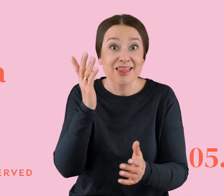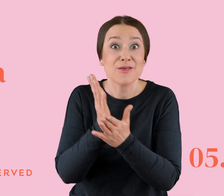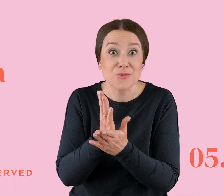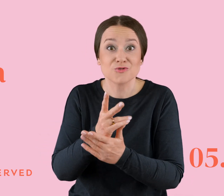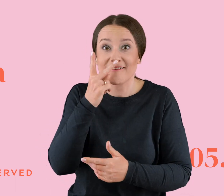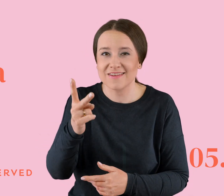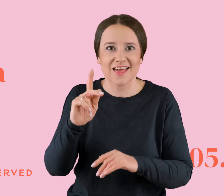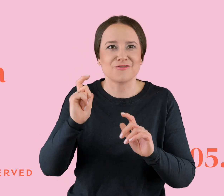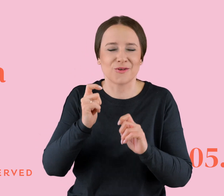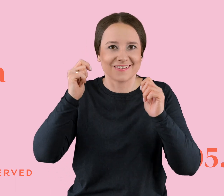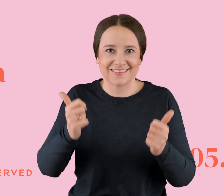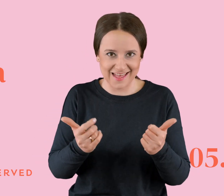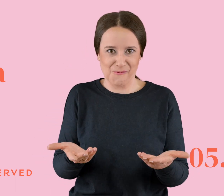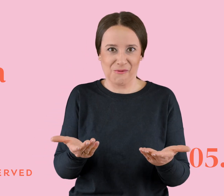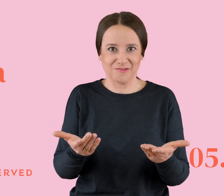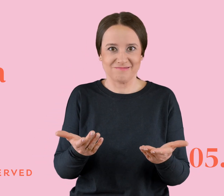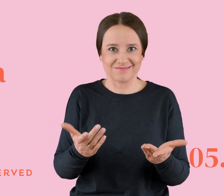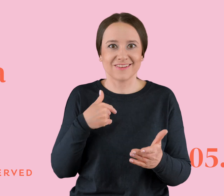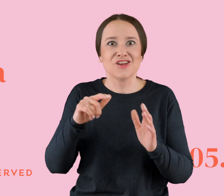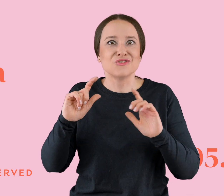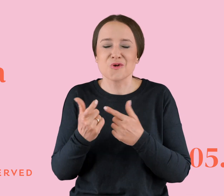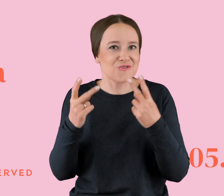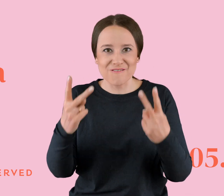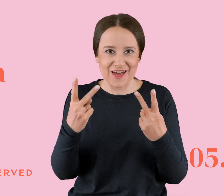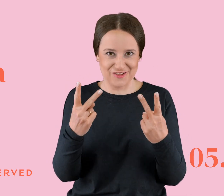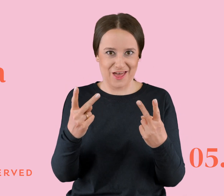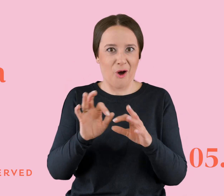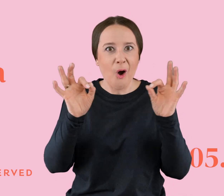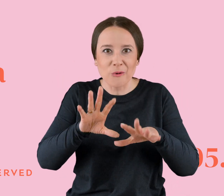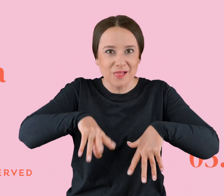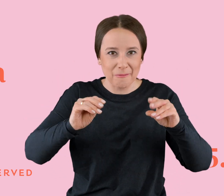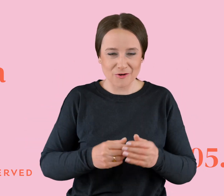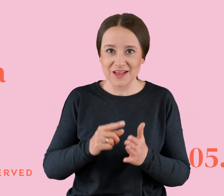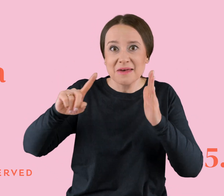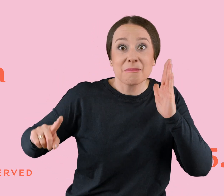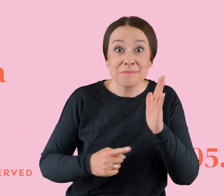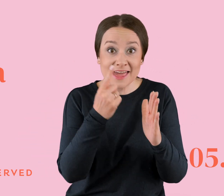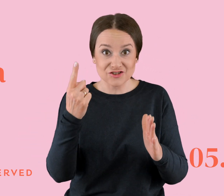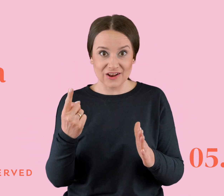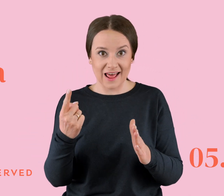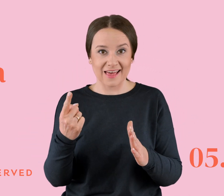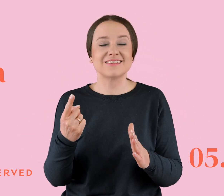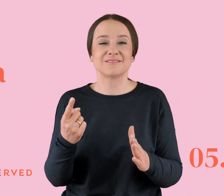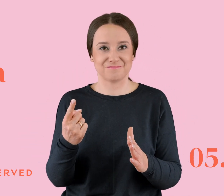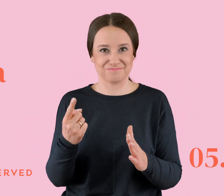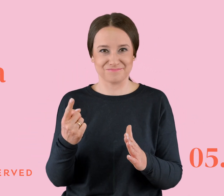że się właśnie coś stało. I że coś ważnego w ogóle miało swój początek. I po raz pierwszy wymienili się swoją